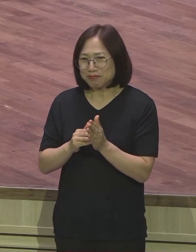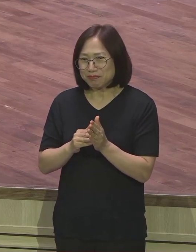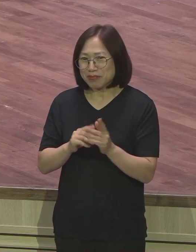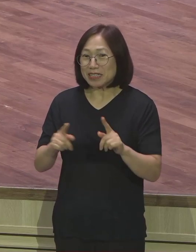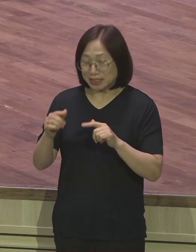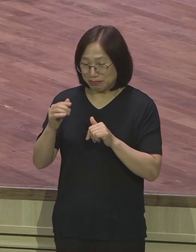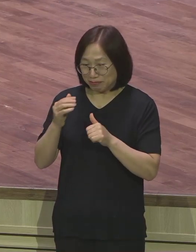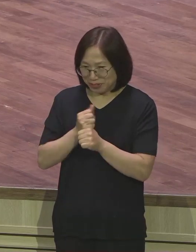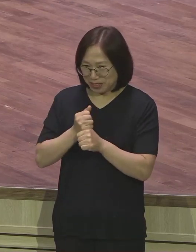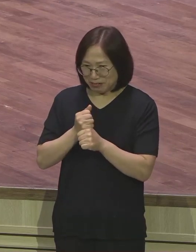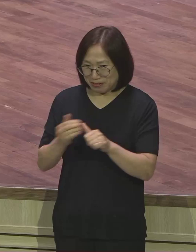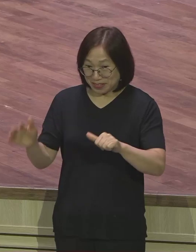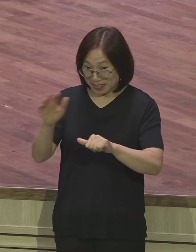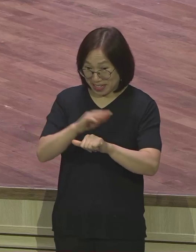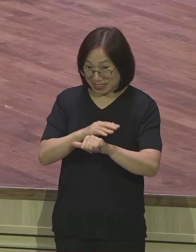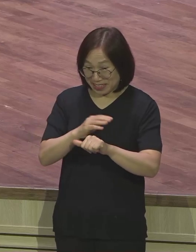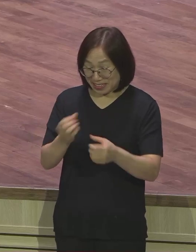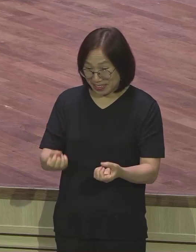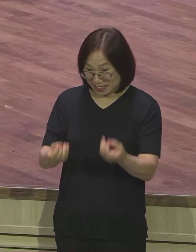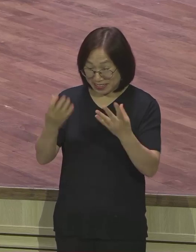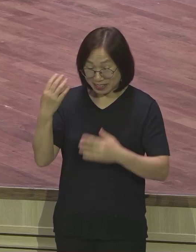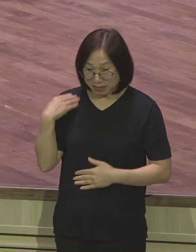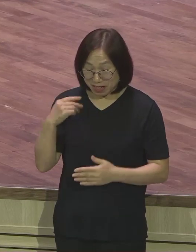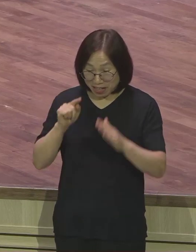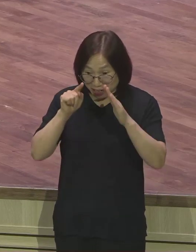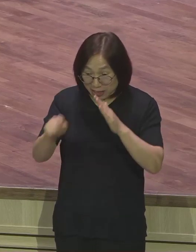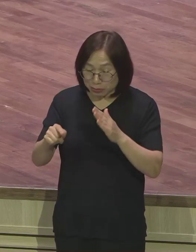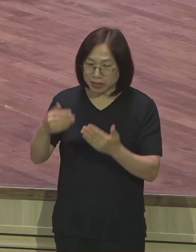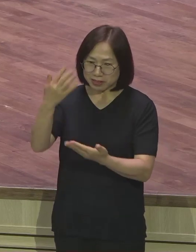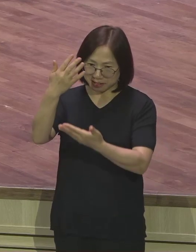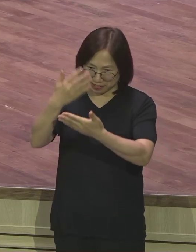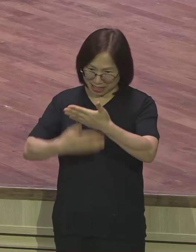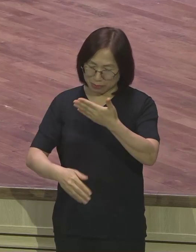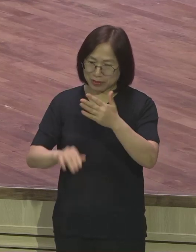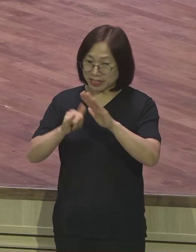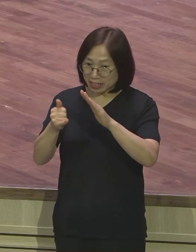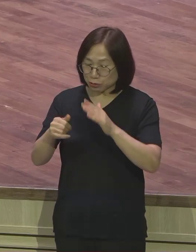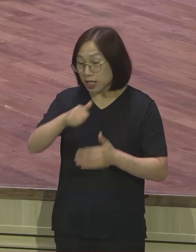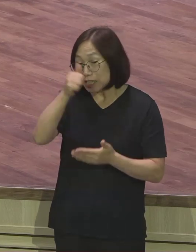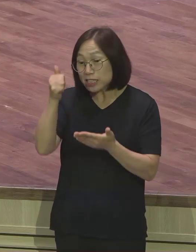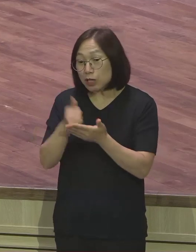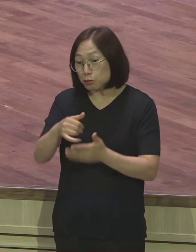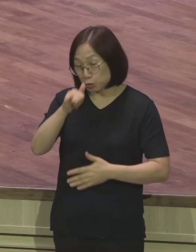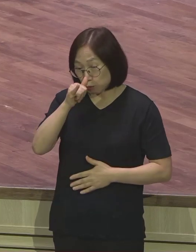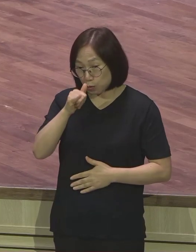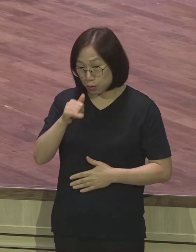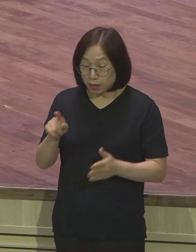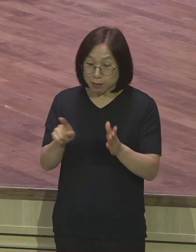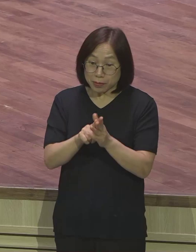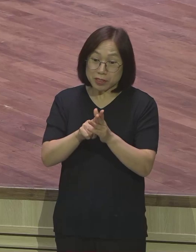끝까지 가보니까 유족들 중에서 장노님도 계시고 믿는 신자들도 계시고